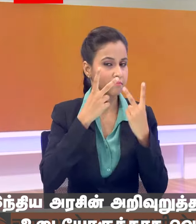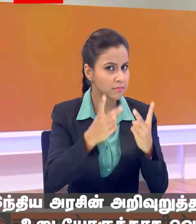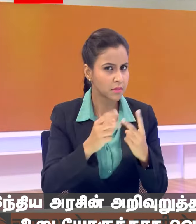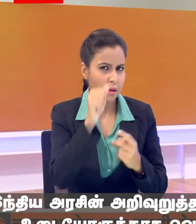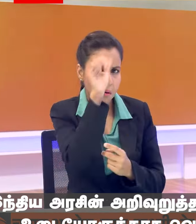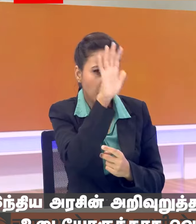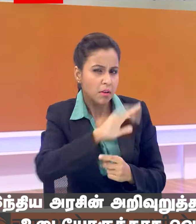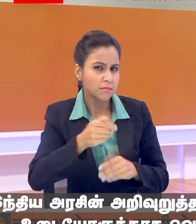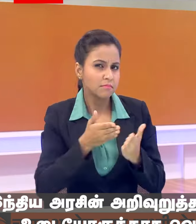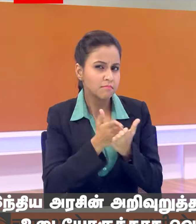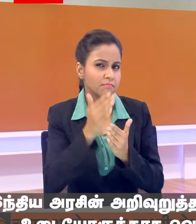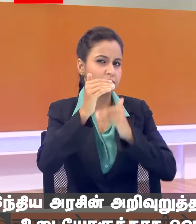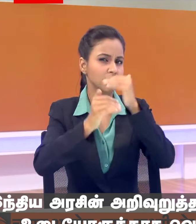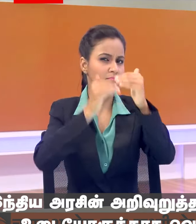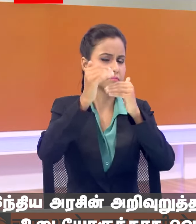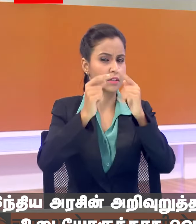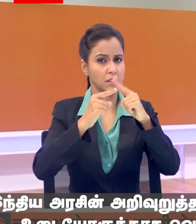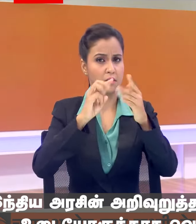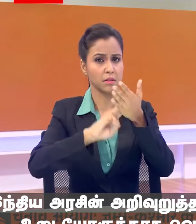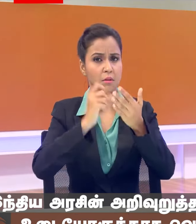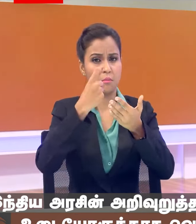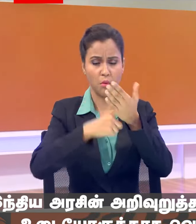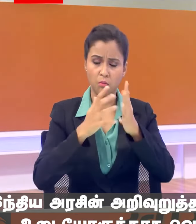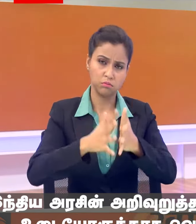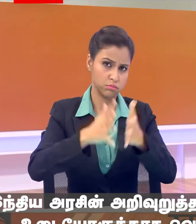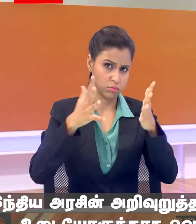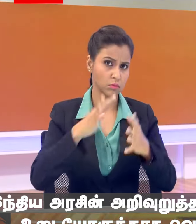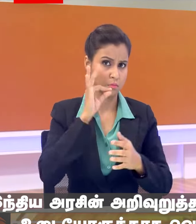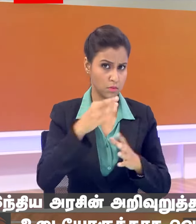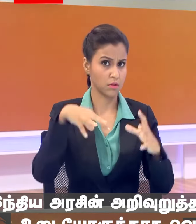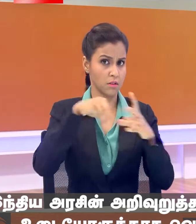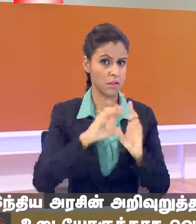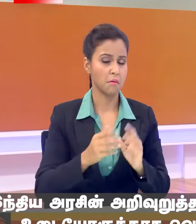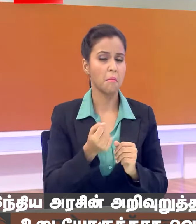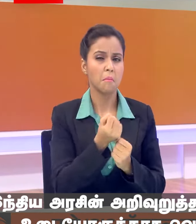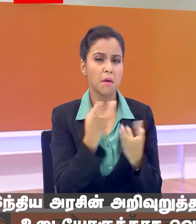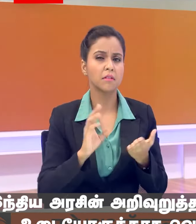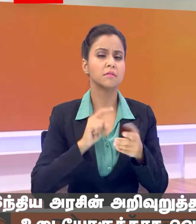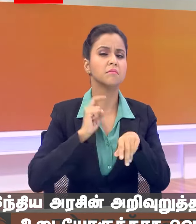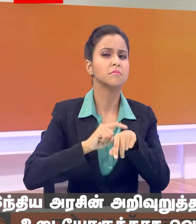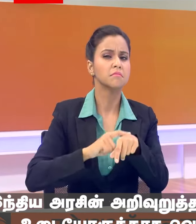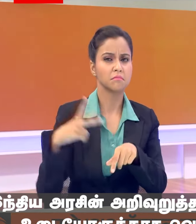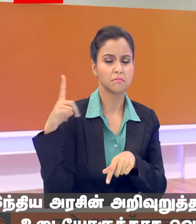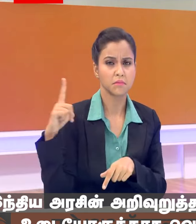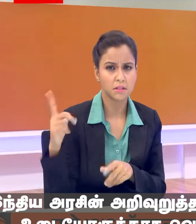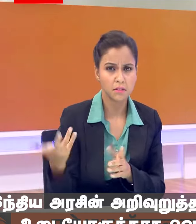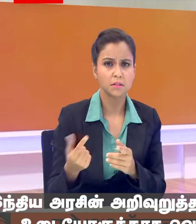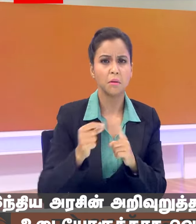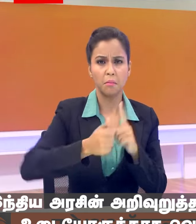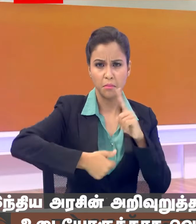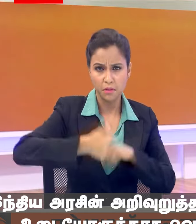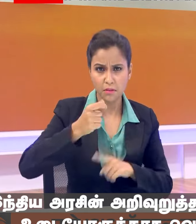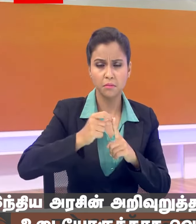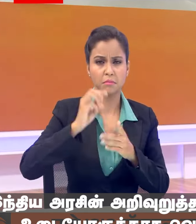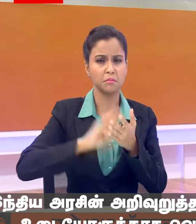उसमें तिमोर रिष्ट के लिए बहुत कुछ है और कई बार इनकी लेडरशिप ने इनके प्रदार मंतरी ने राष्टपती ने और वाकी